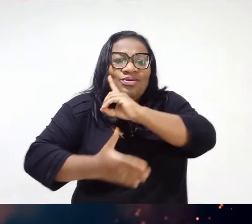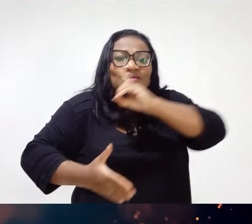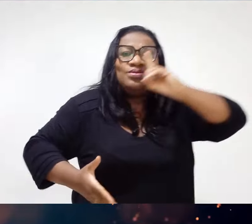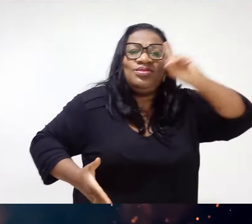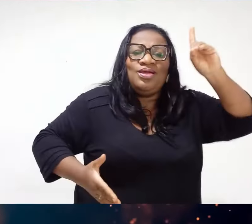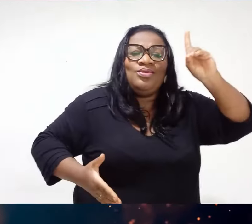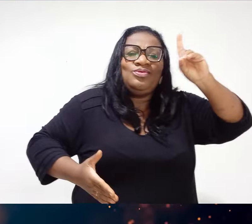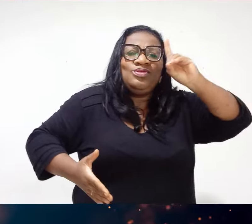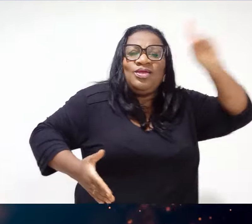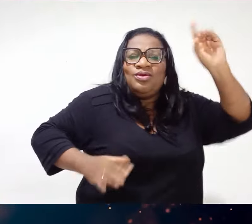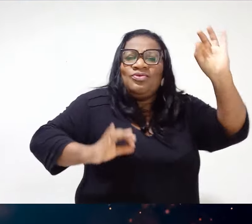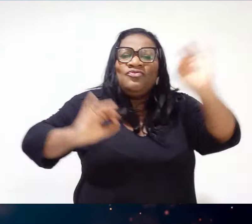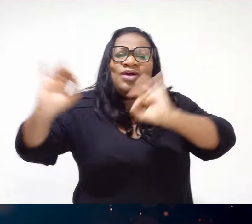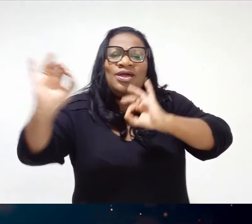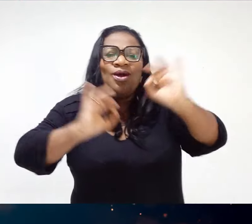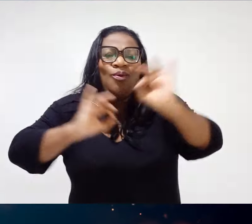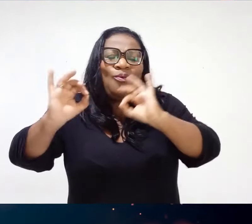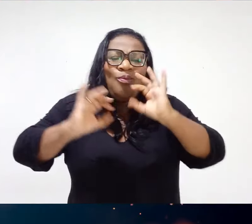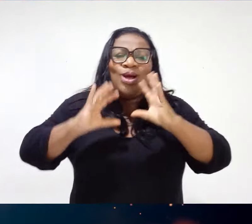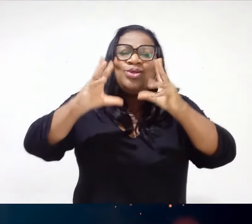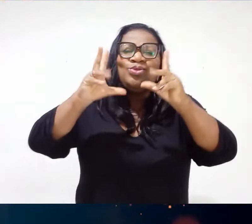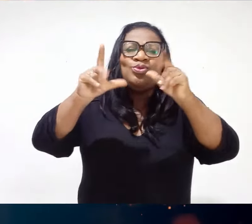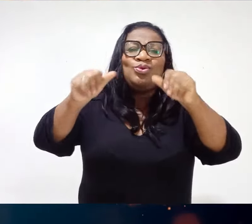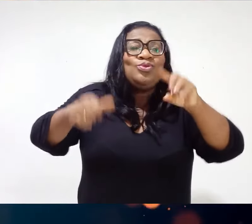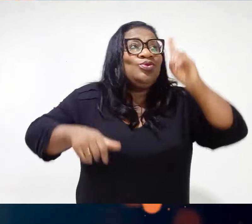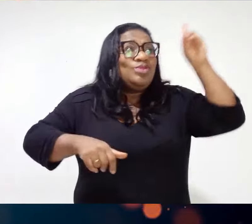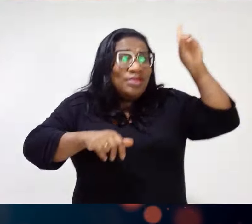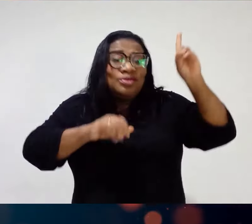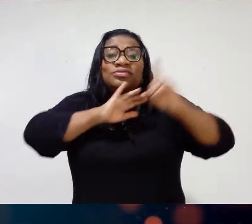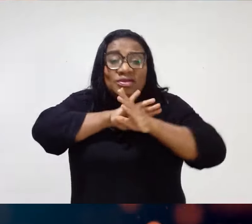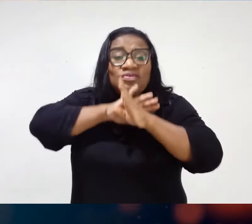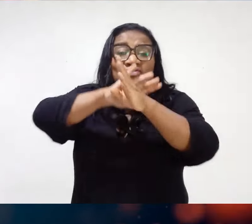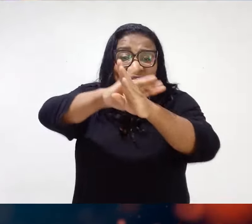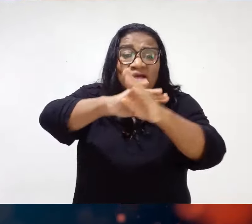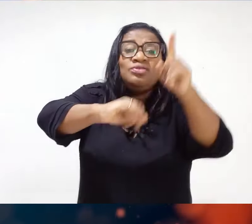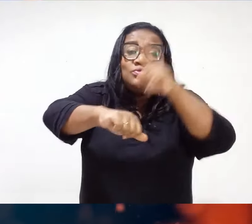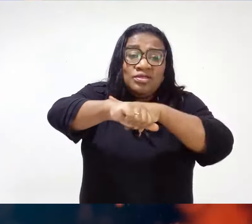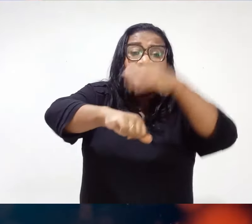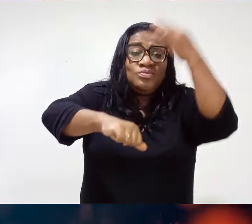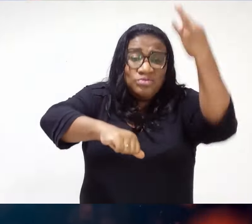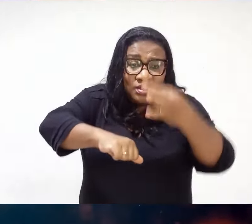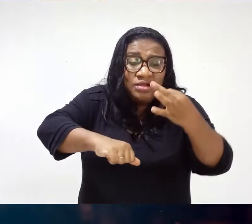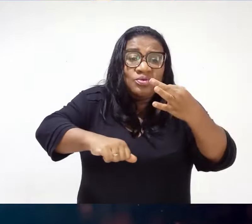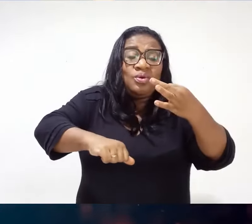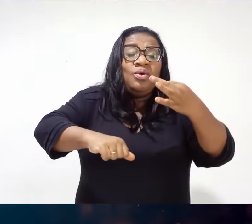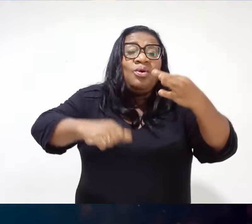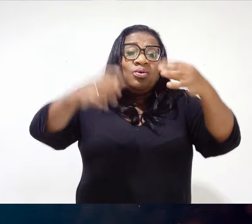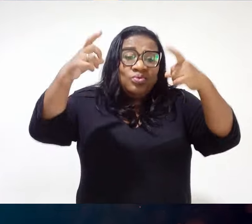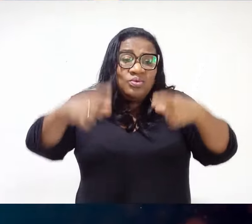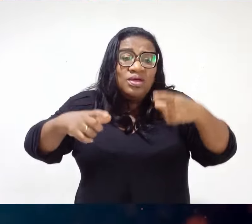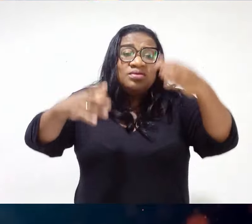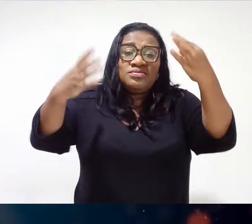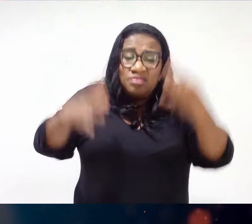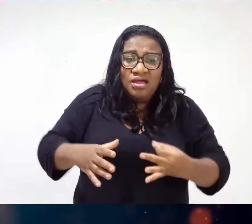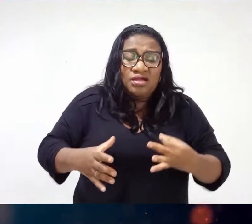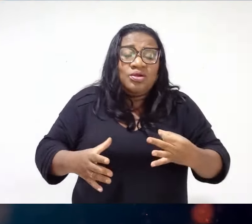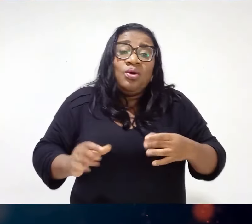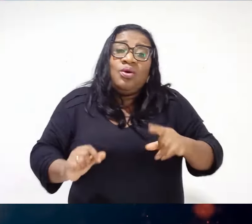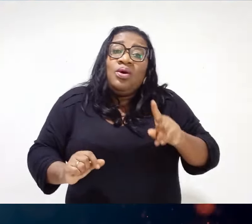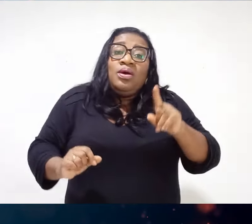mover tudo Porque é Deus Que vai te dar o escape Na hora certa No momento certo Talvez não tenha uma foto Como essa aqui Mas